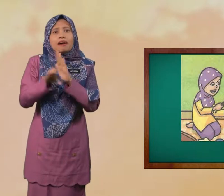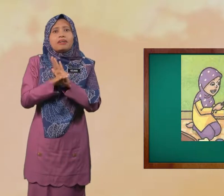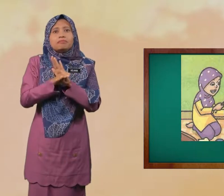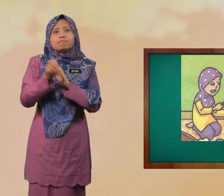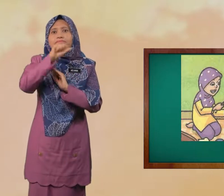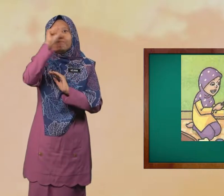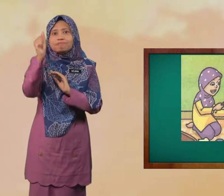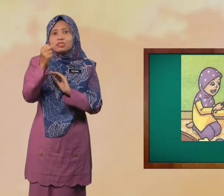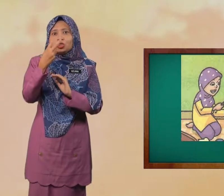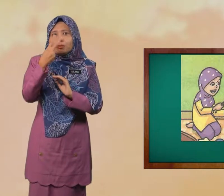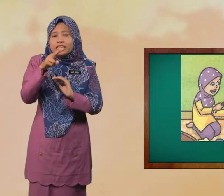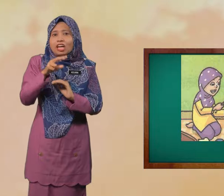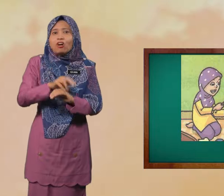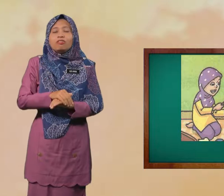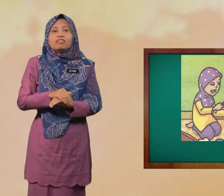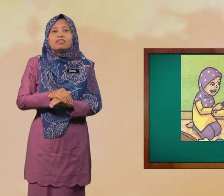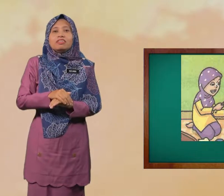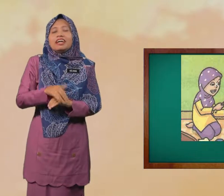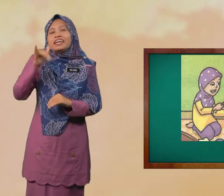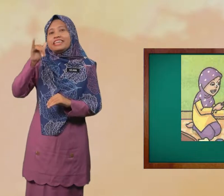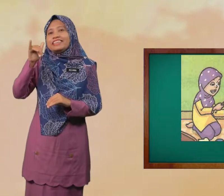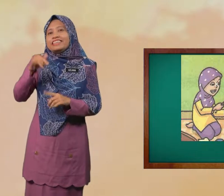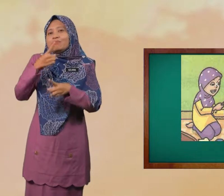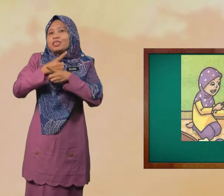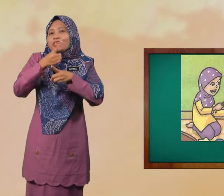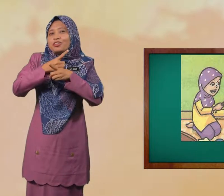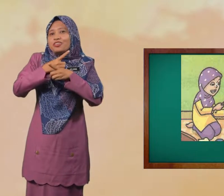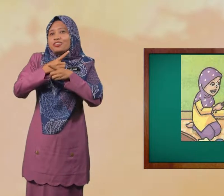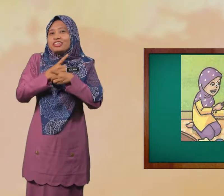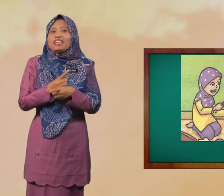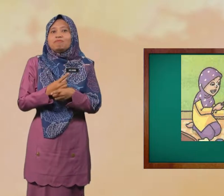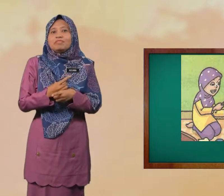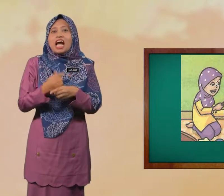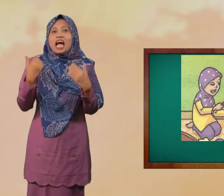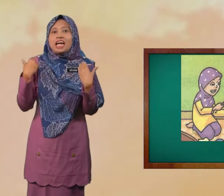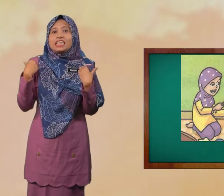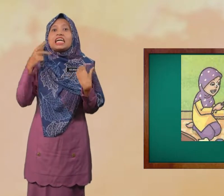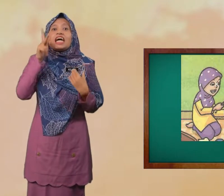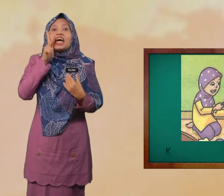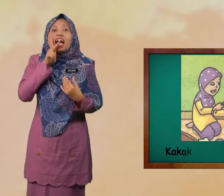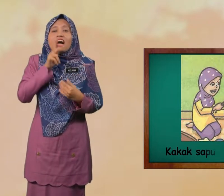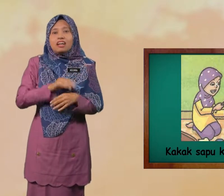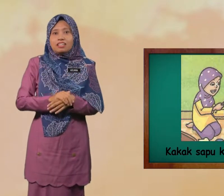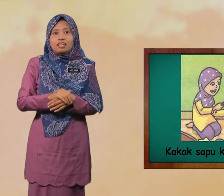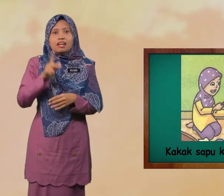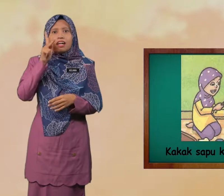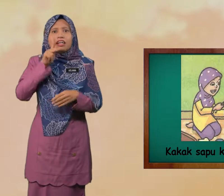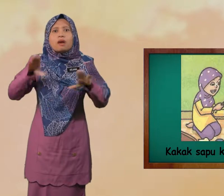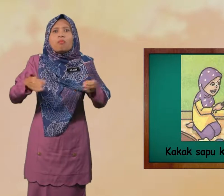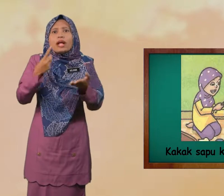Cuba Tengok Ya Betul Ada Kakak Kakak Buat